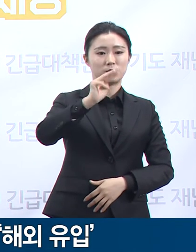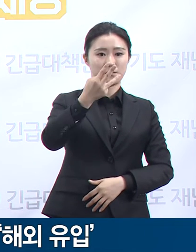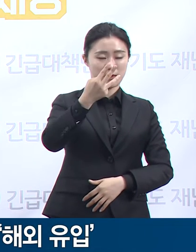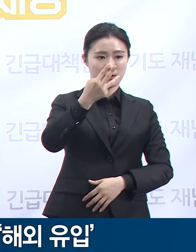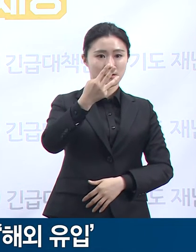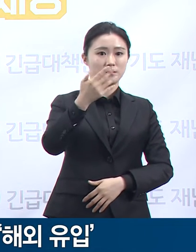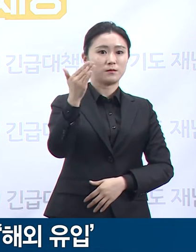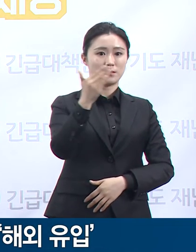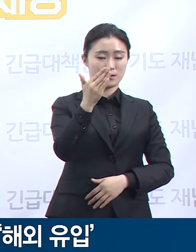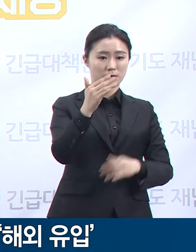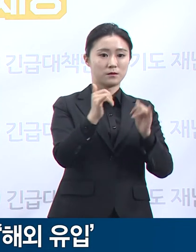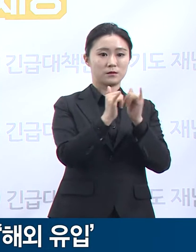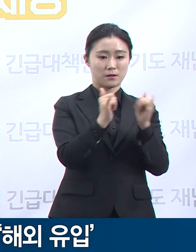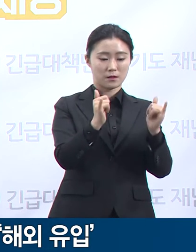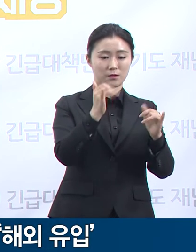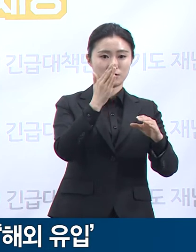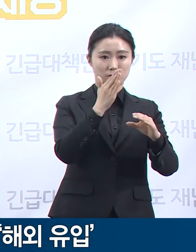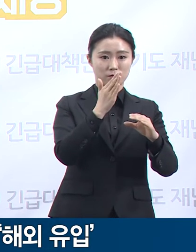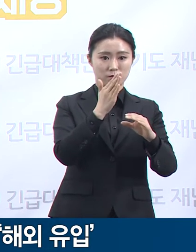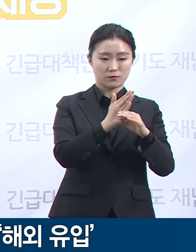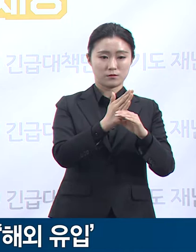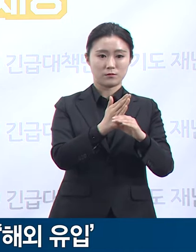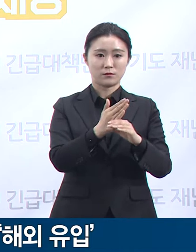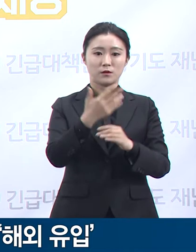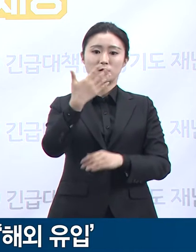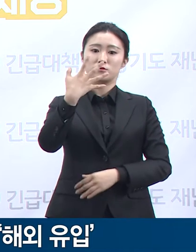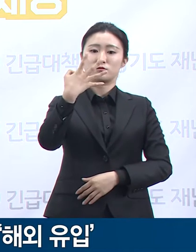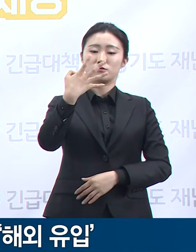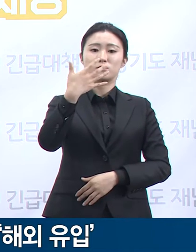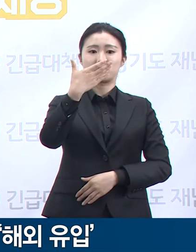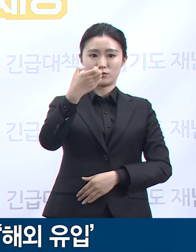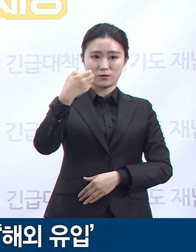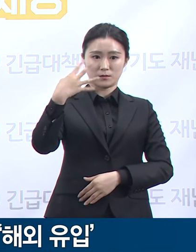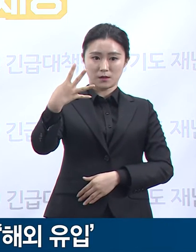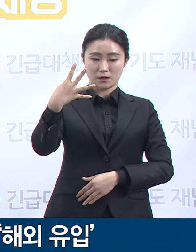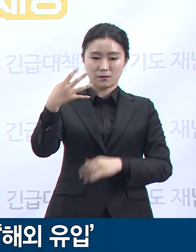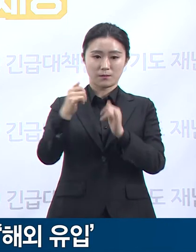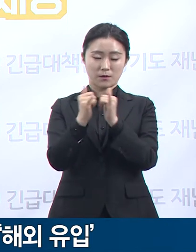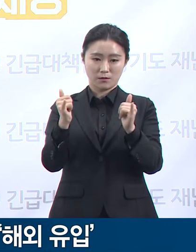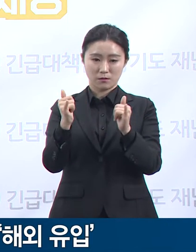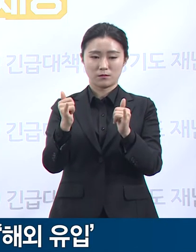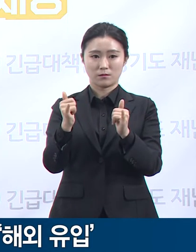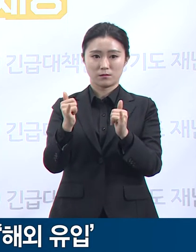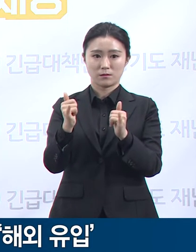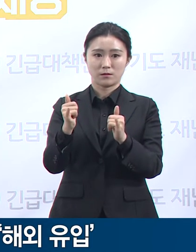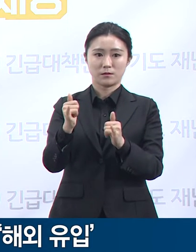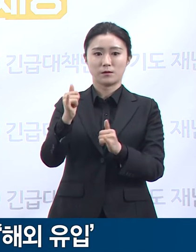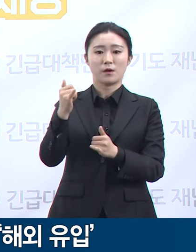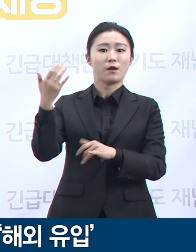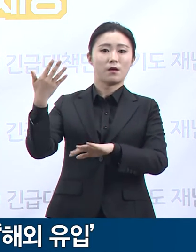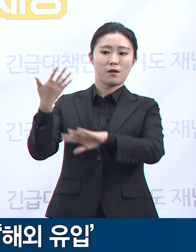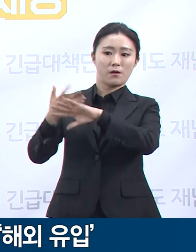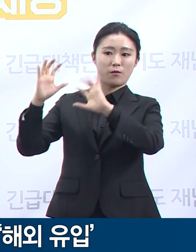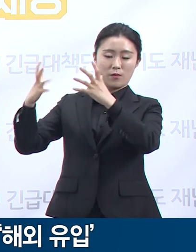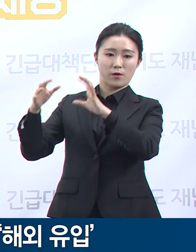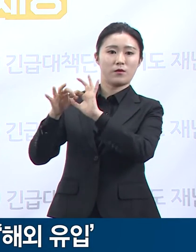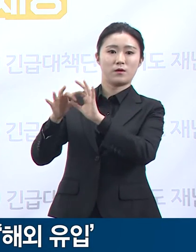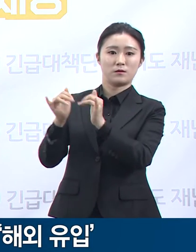94명이 해외 입국자입니다. 4월 1일 이후 도내 해외 입국자는 총 49